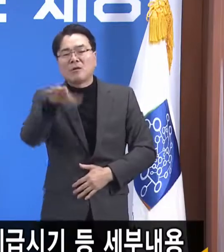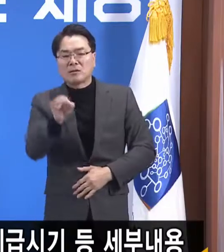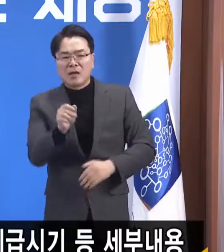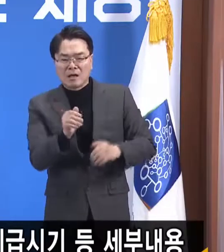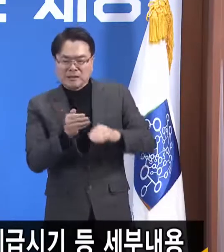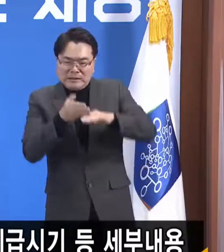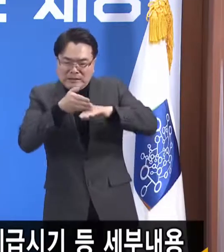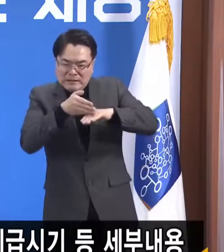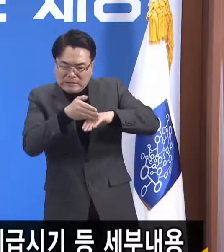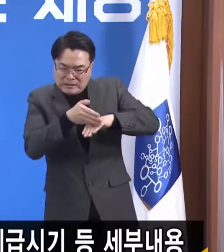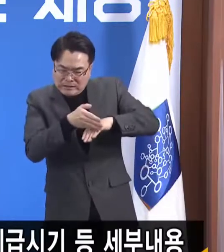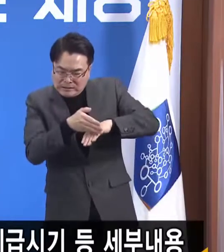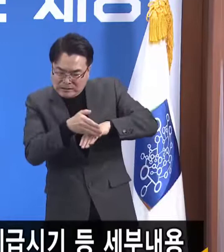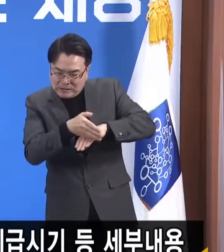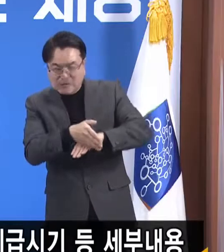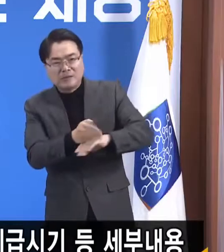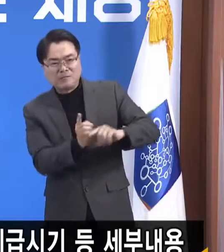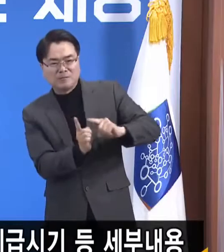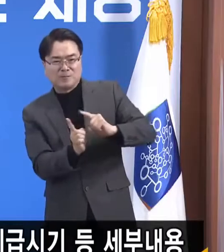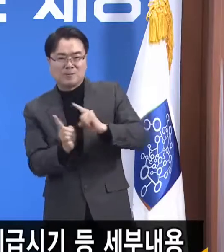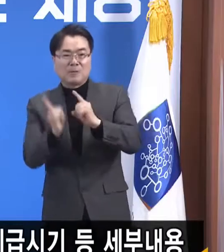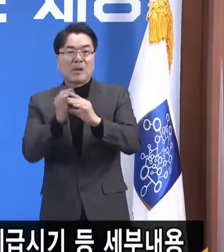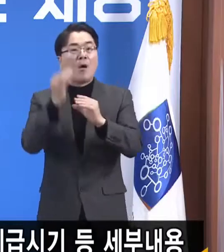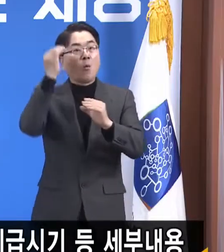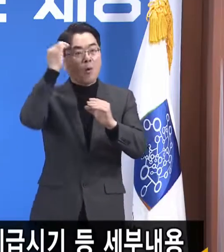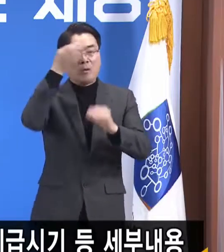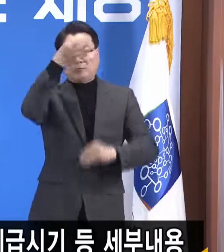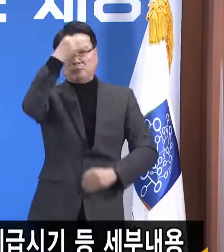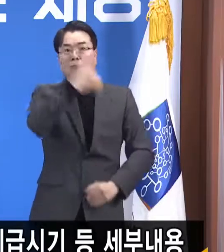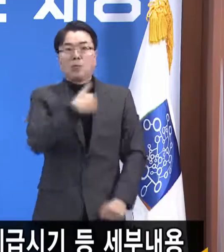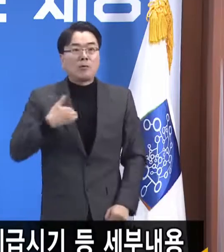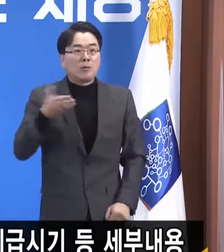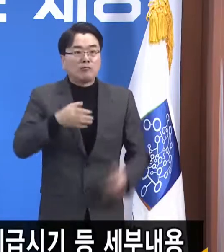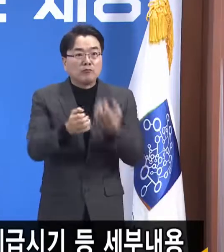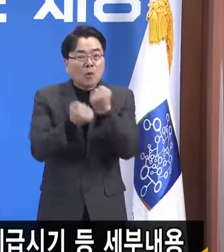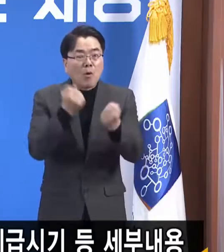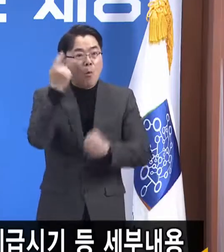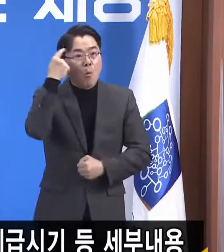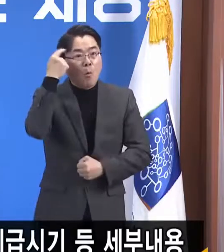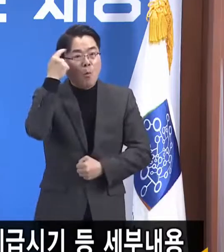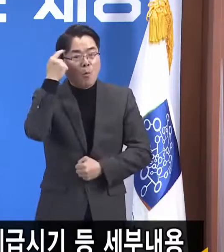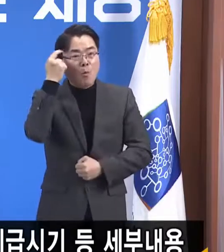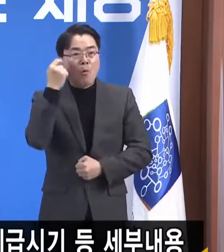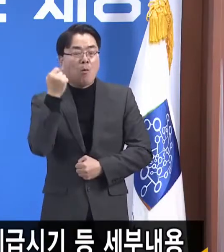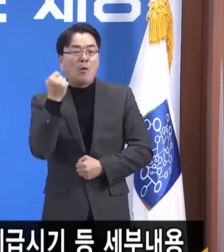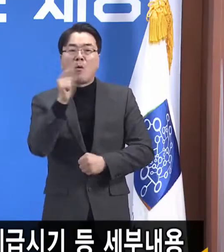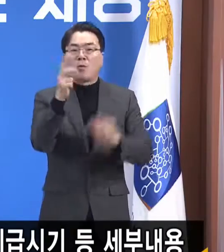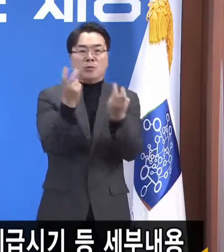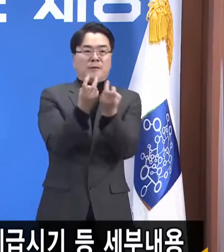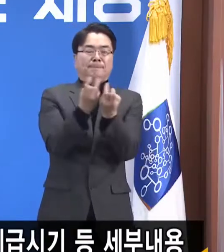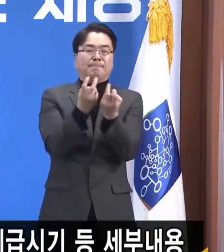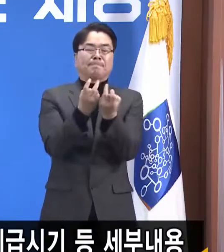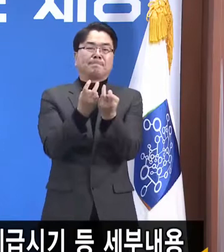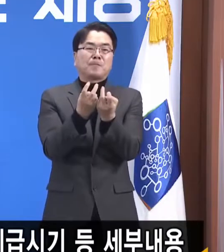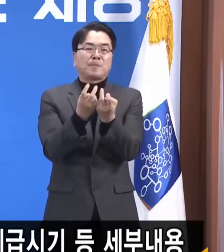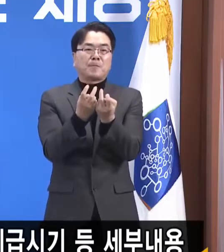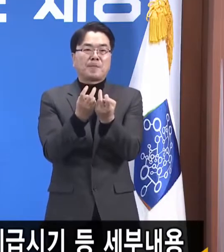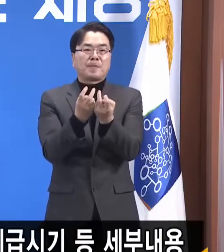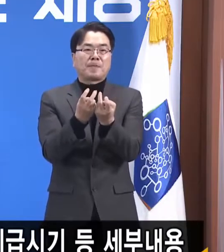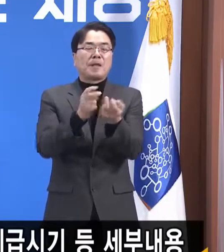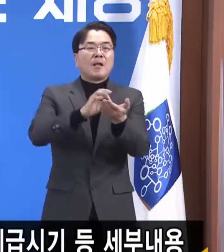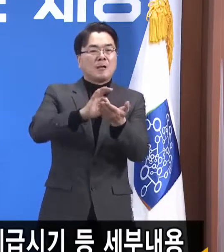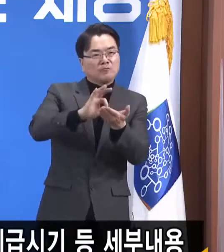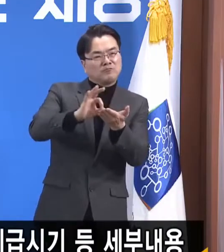단순합니다. 기술이나 자본은 충분한데 문제는 공급 역량은 충분합니다만 수요